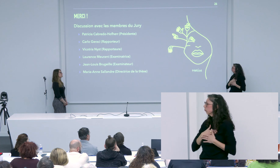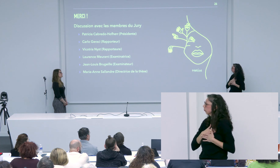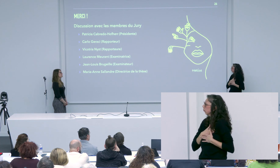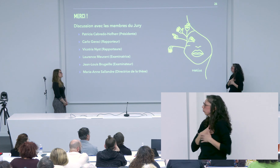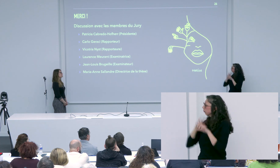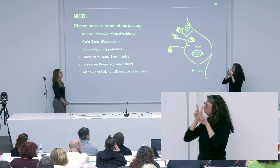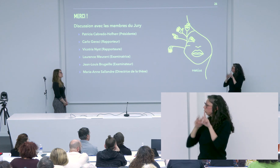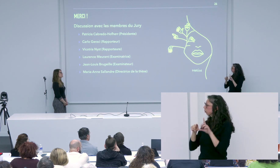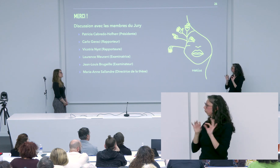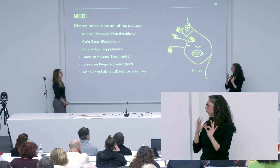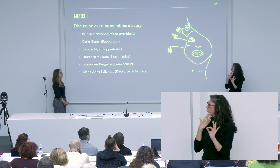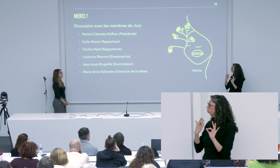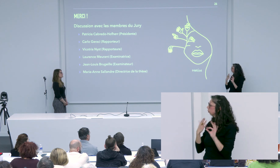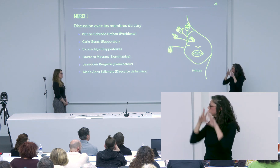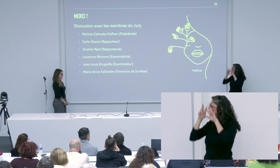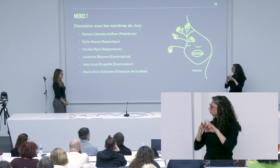et pendant lesquelles